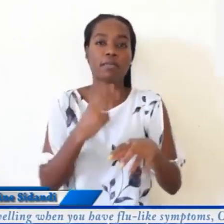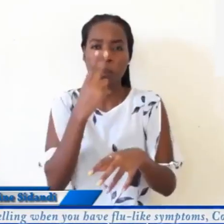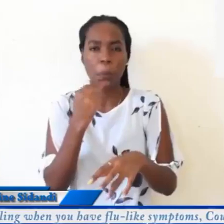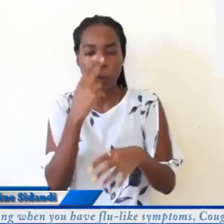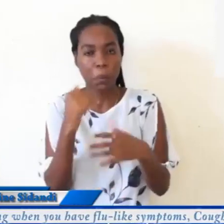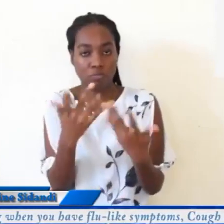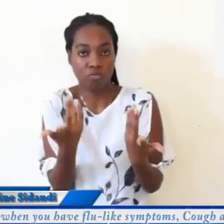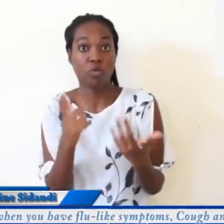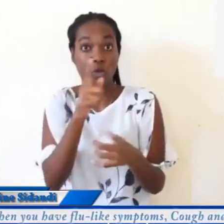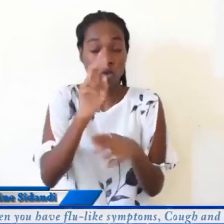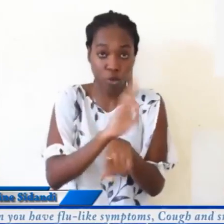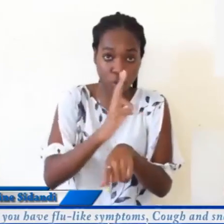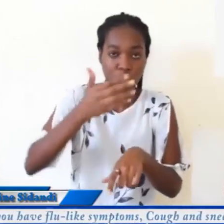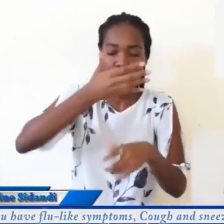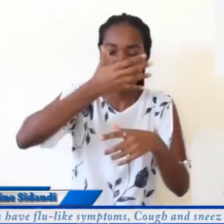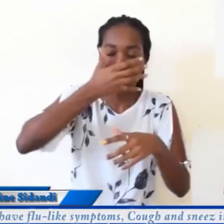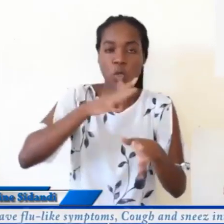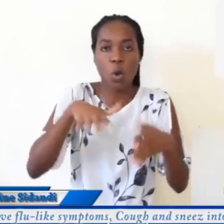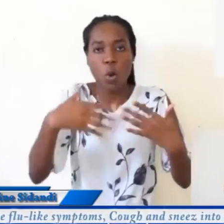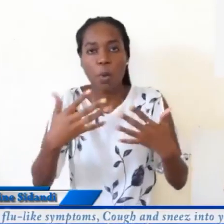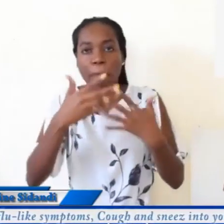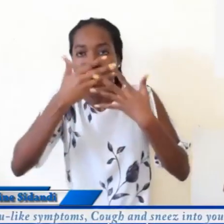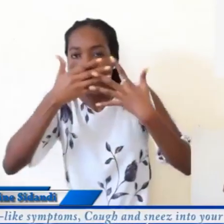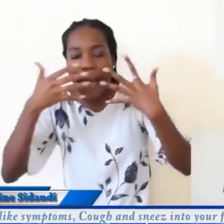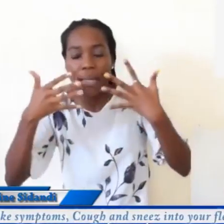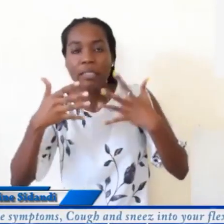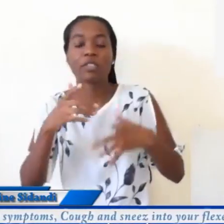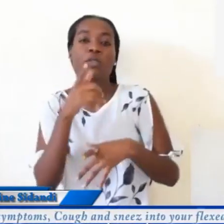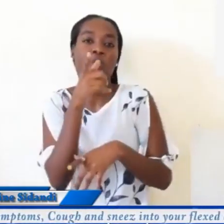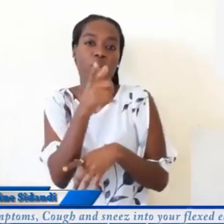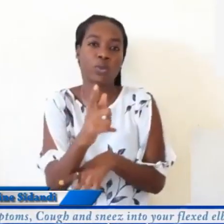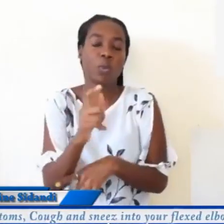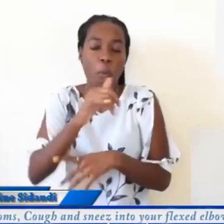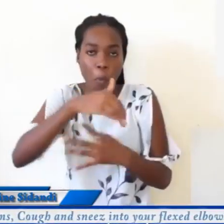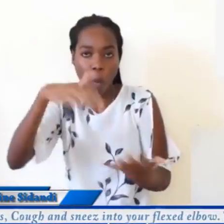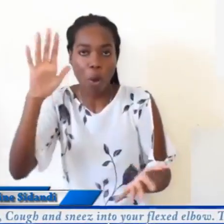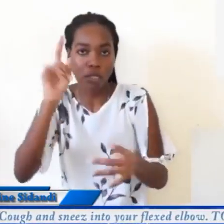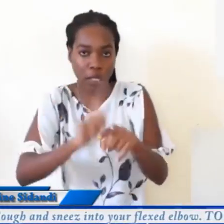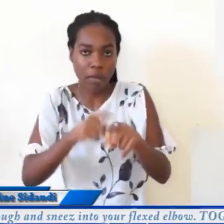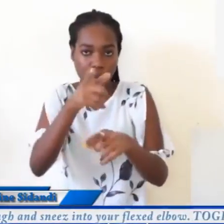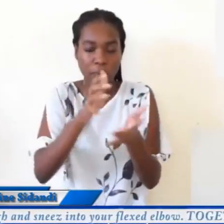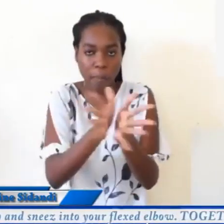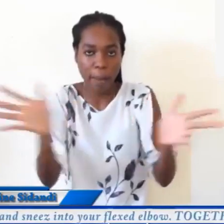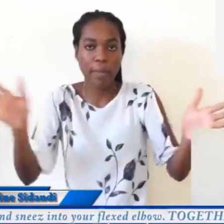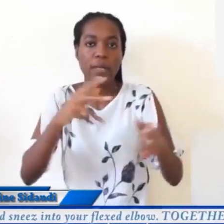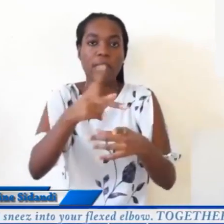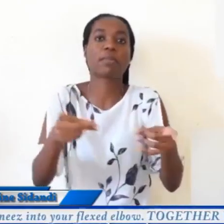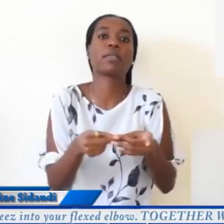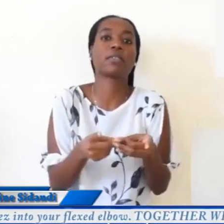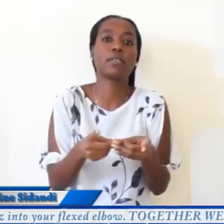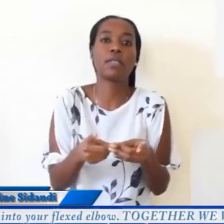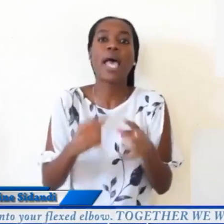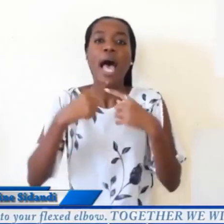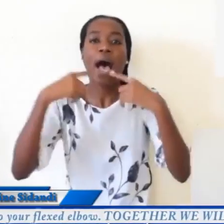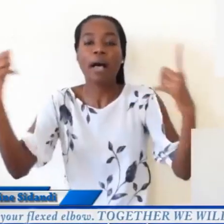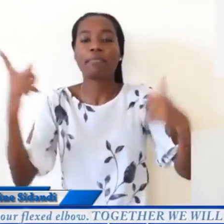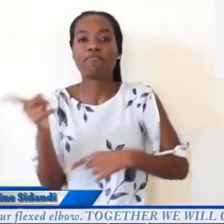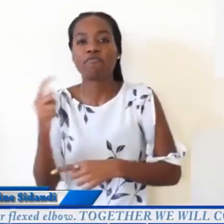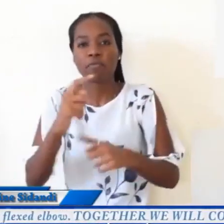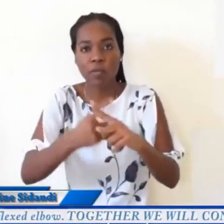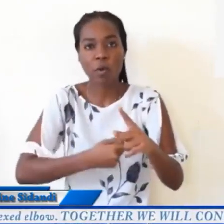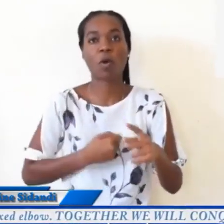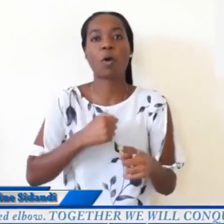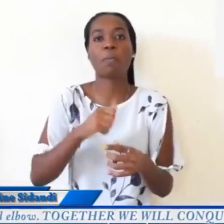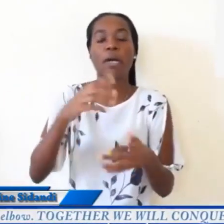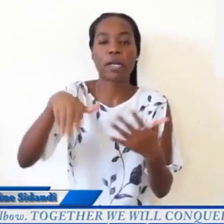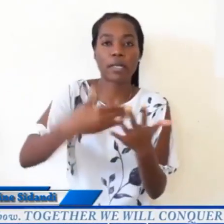unadalili za homa, vabarakoa au mask hasa unapukua katika maineo ya uma. Tangazo